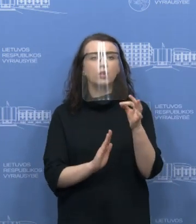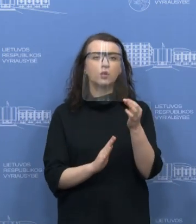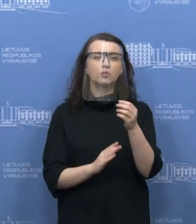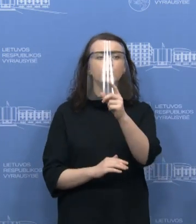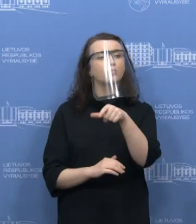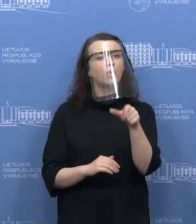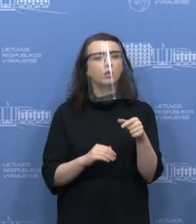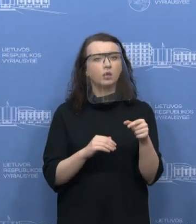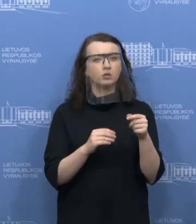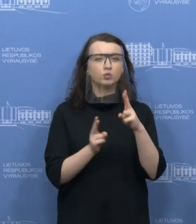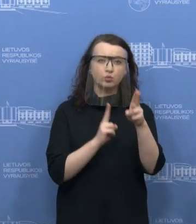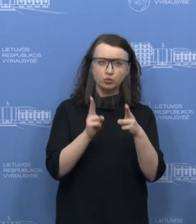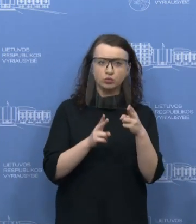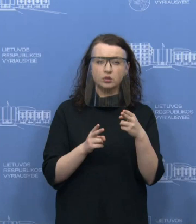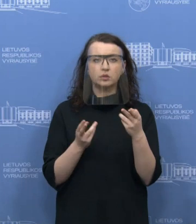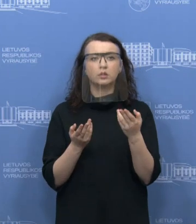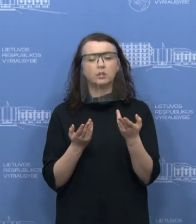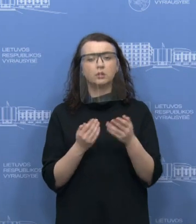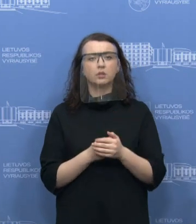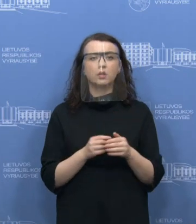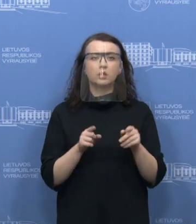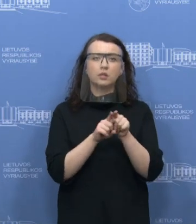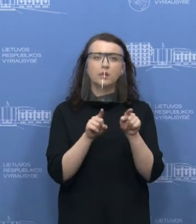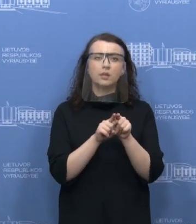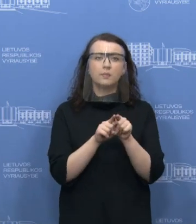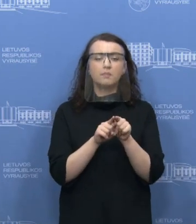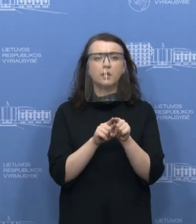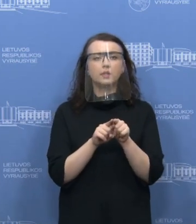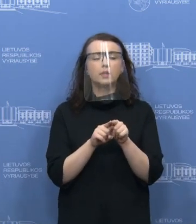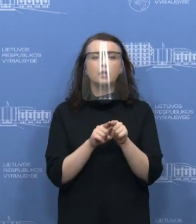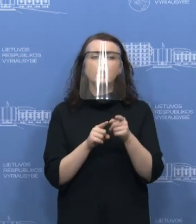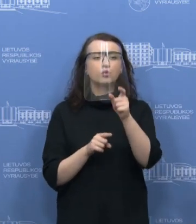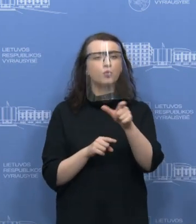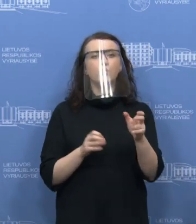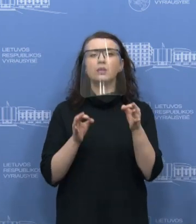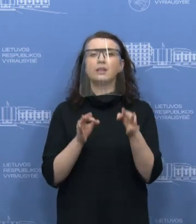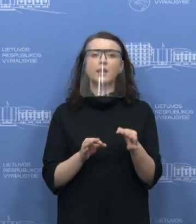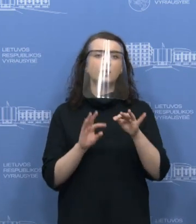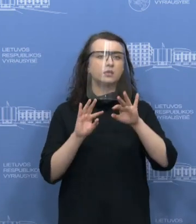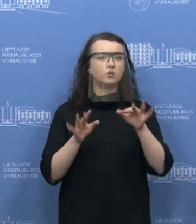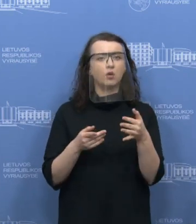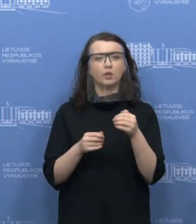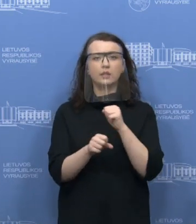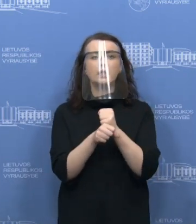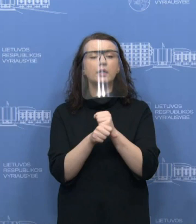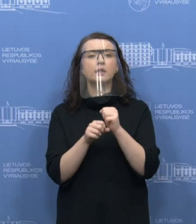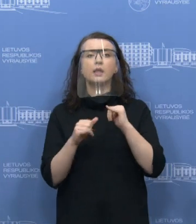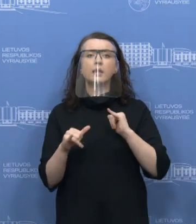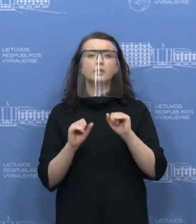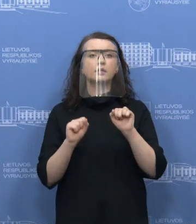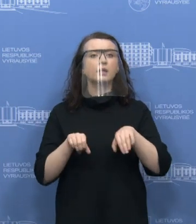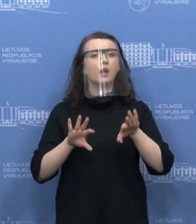pinigų iš keliones iš organizatorių? Ir kokiu šiuo yra žventų įtais, ką gali daryti? Kas jiems priklauso?